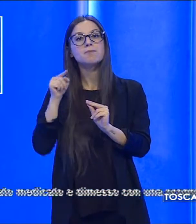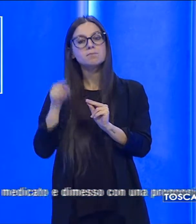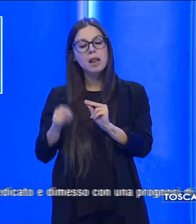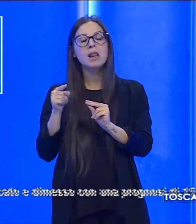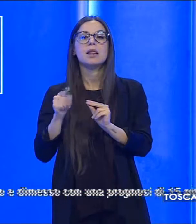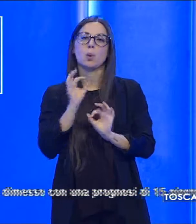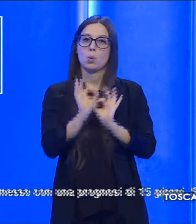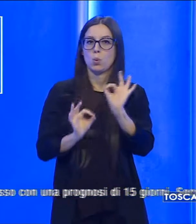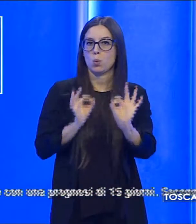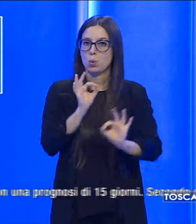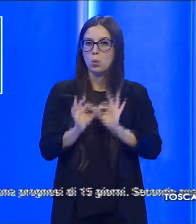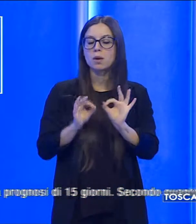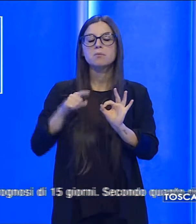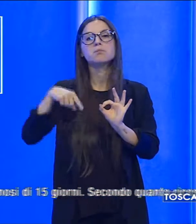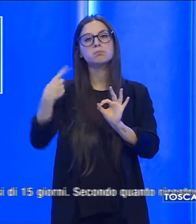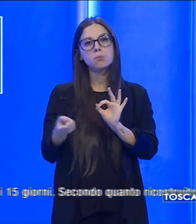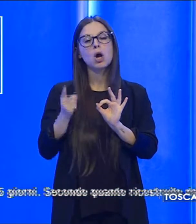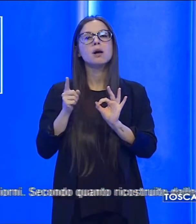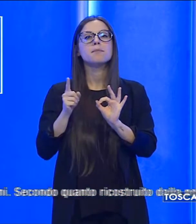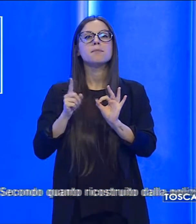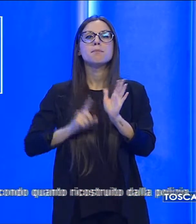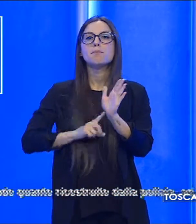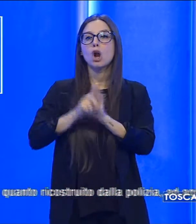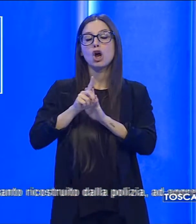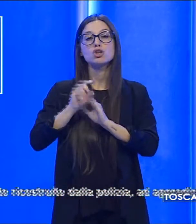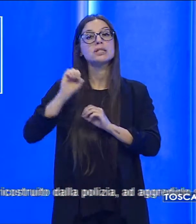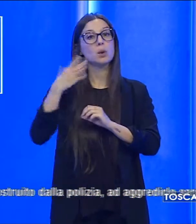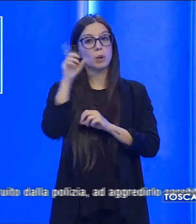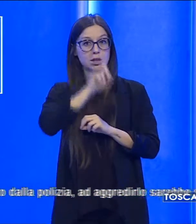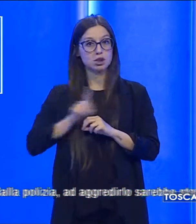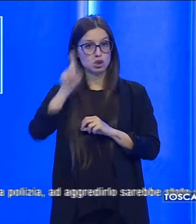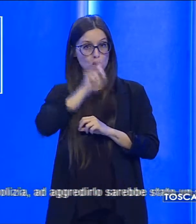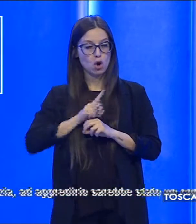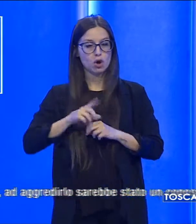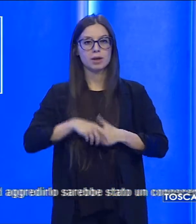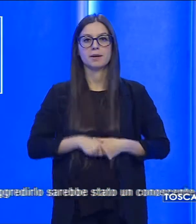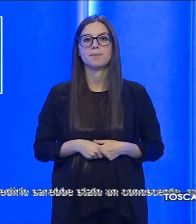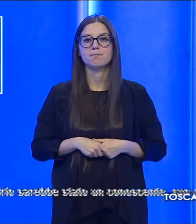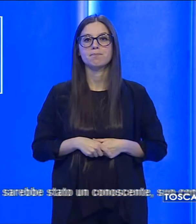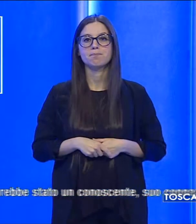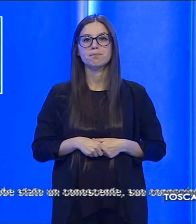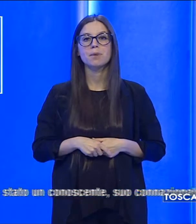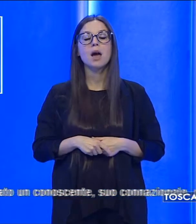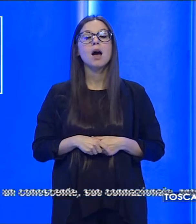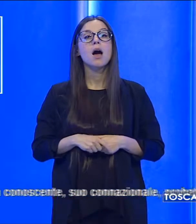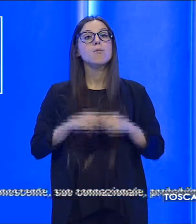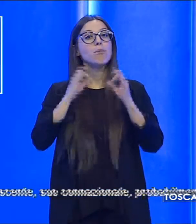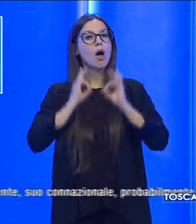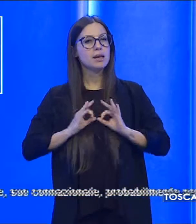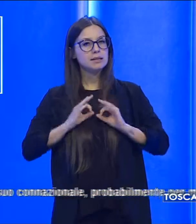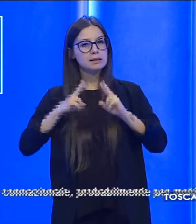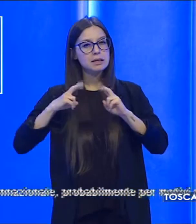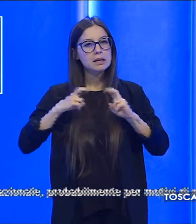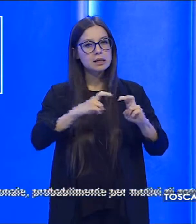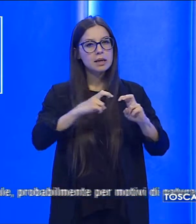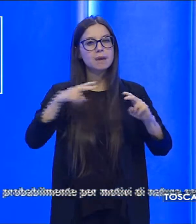medicato e dimesso con una proniosi di 15 giorni. Secondo quanto ricostruito dalla polizia, ad aggredirlo